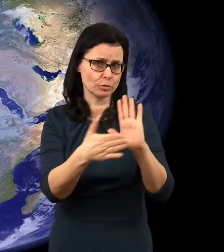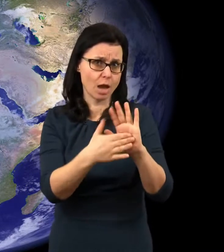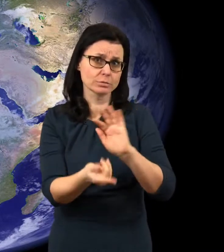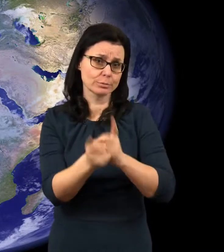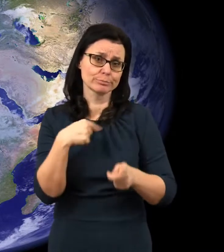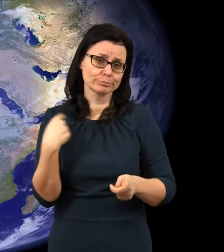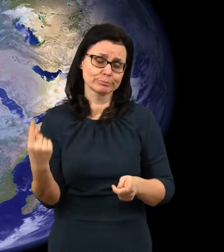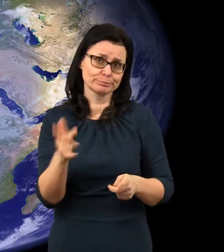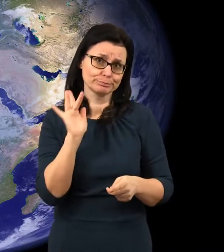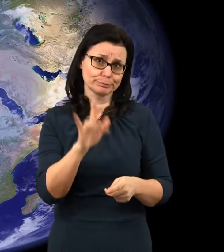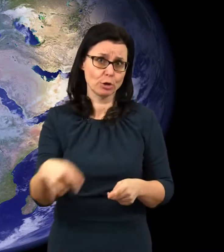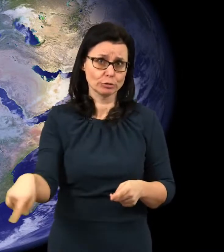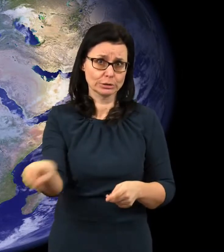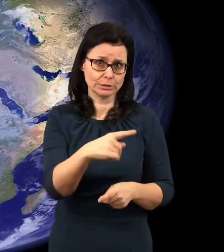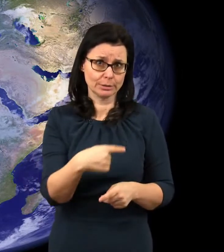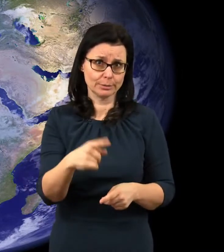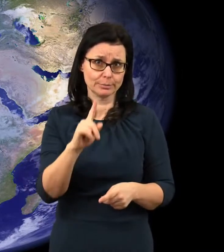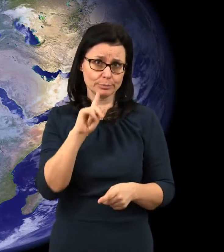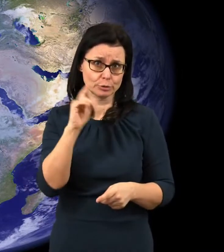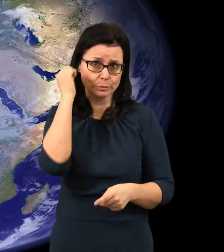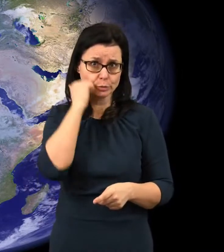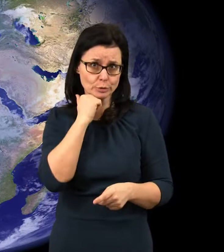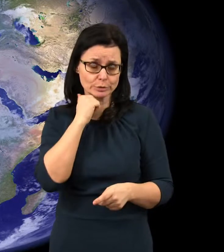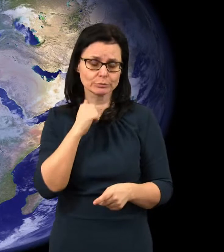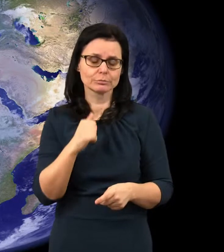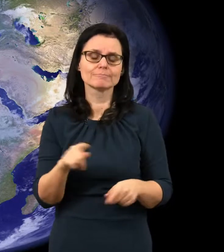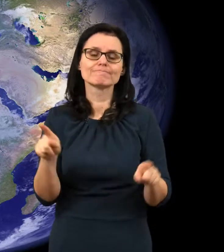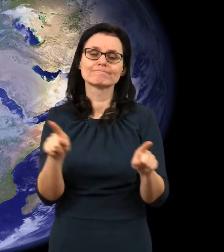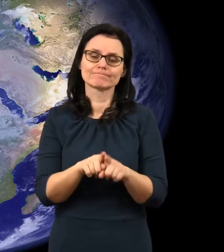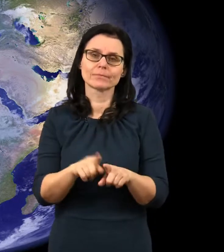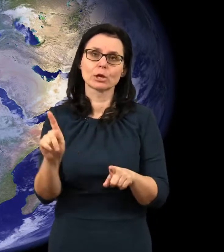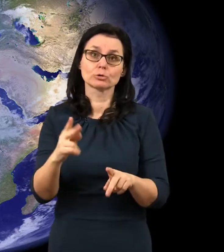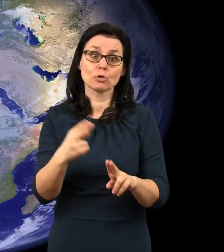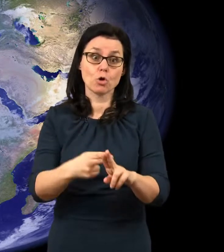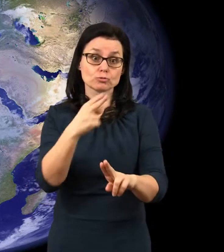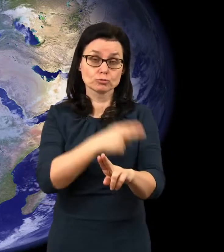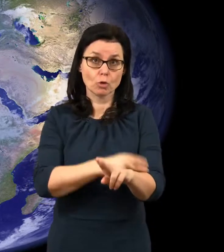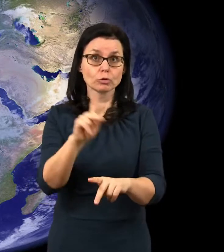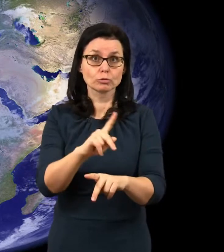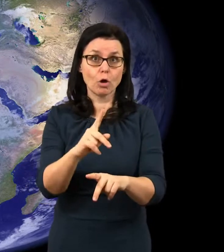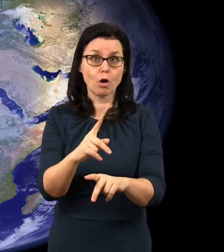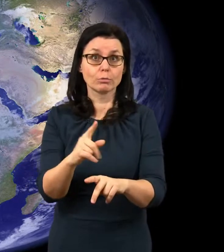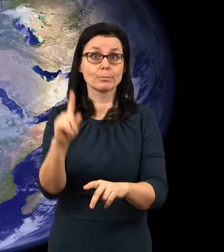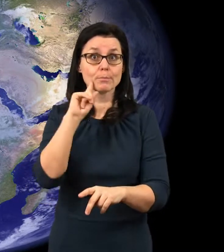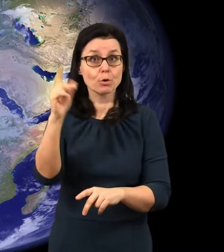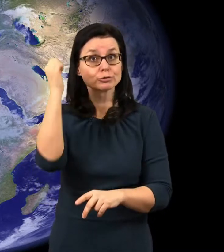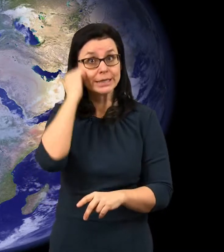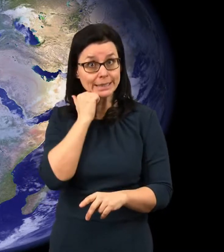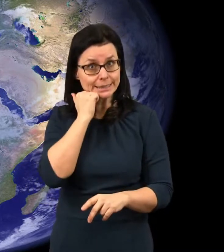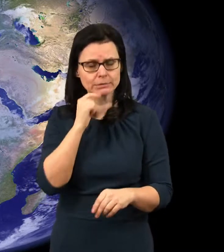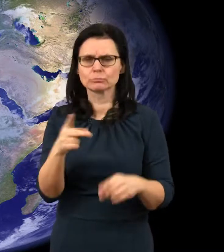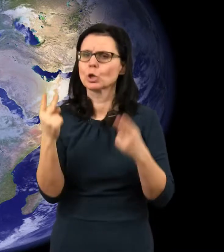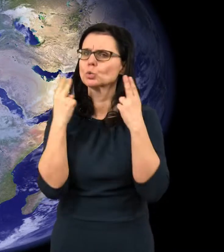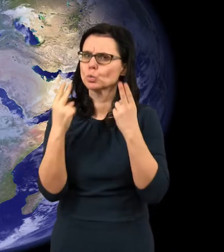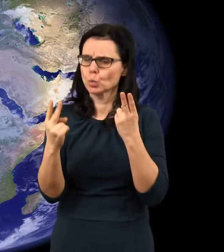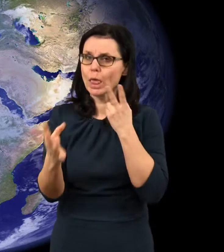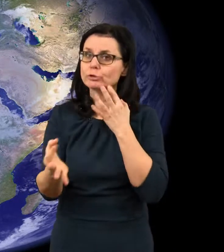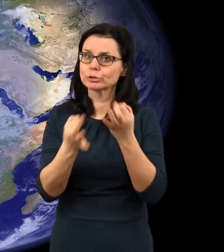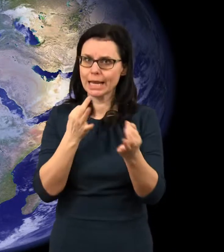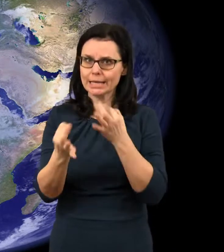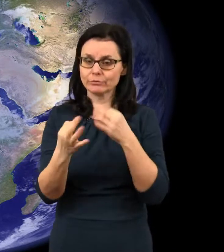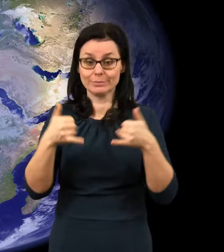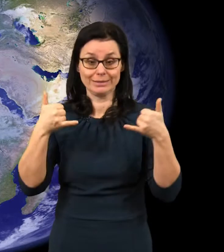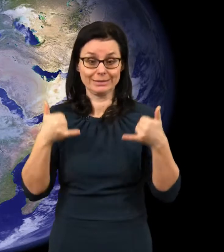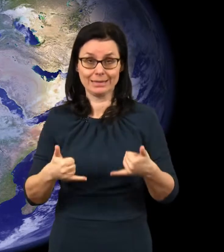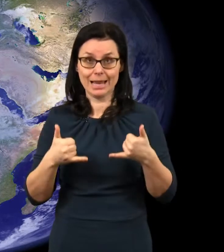pozemšťanům, proti božímu lidu. A ten, kdo je souzený, je boží lid. To je důležitá poznámka v této